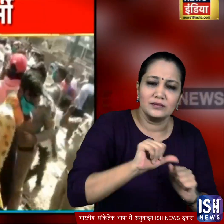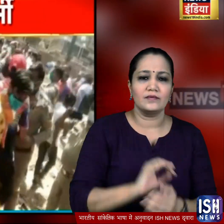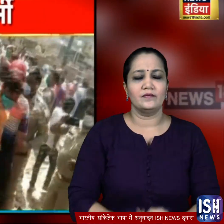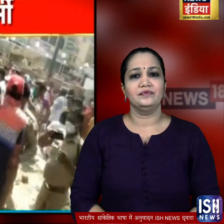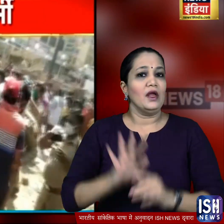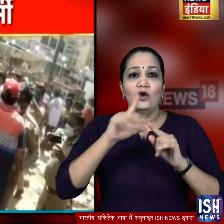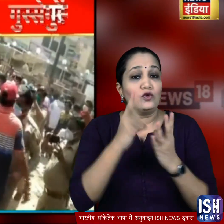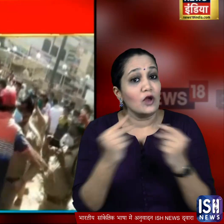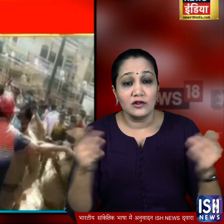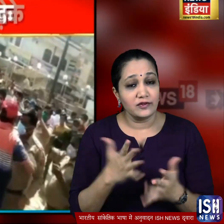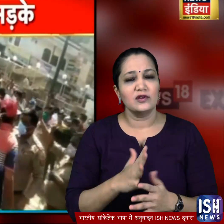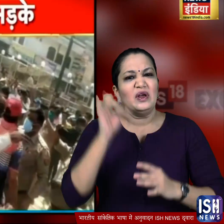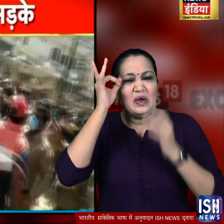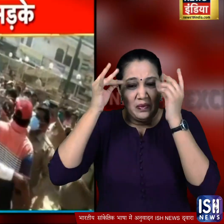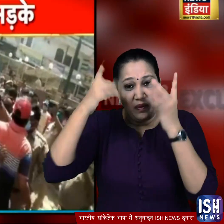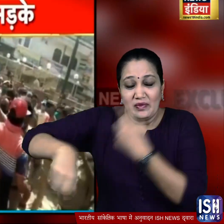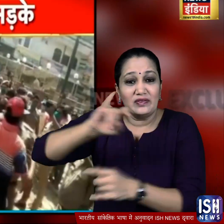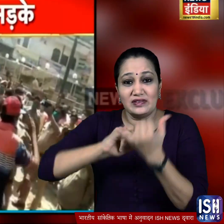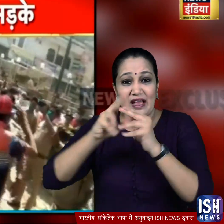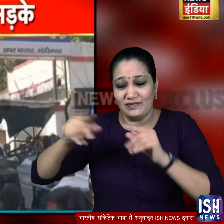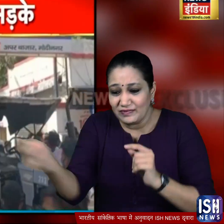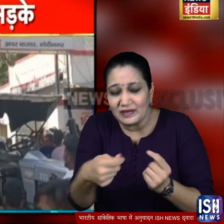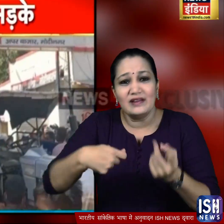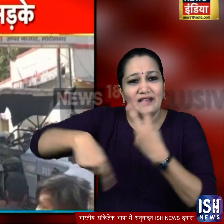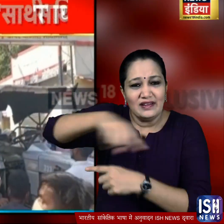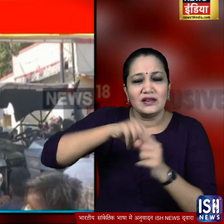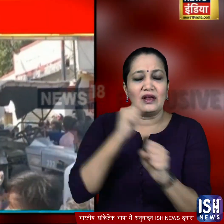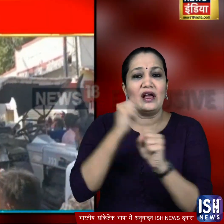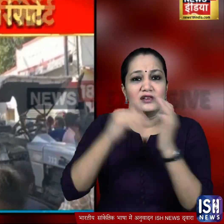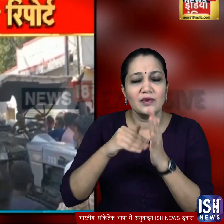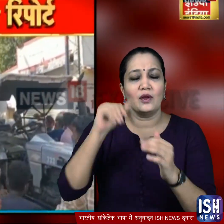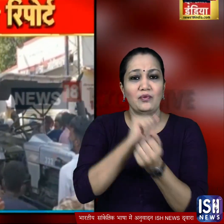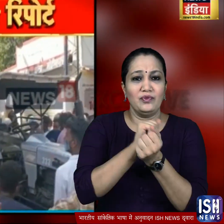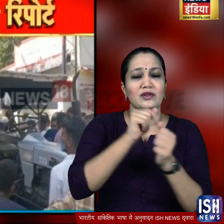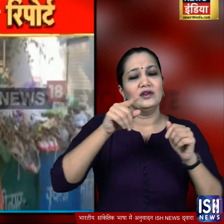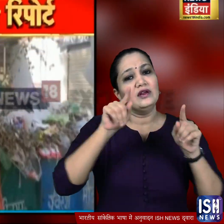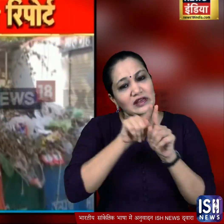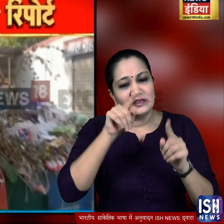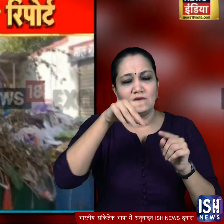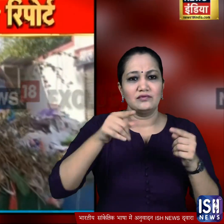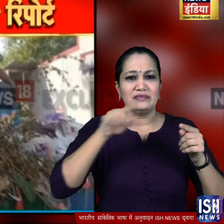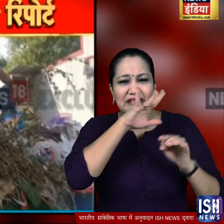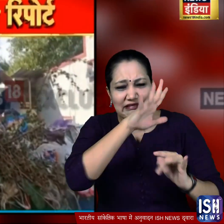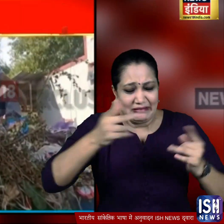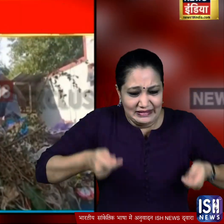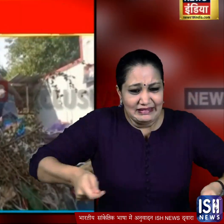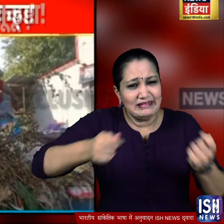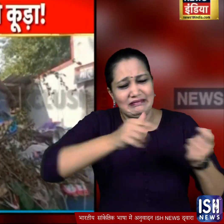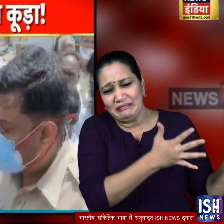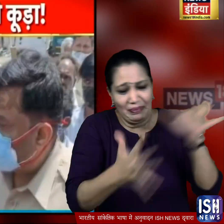बात यहीं खत नहीं हुई गुस्से से तमतमाए इन लोगों ने घाजियाबाद के मोधी नगर थाने के गेट पर भी ट्रॉली भर कर कुड़ा डाल दिया बात